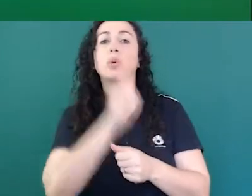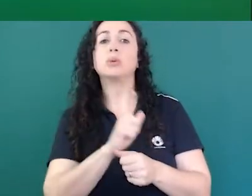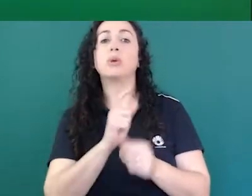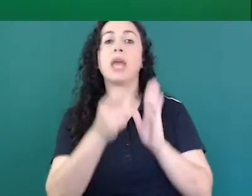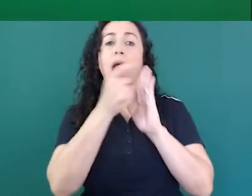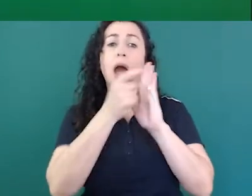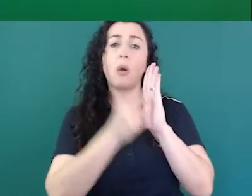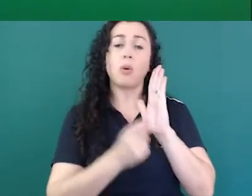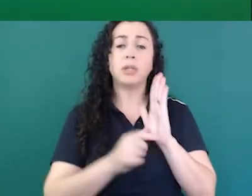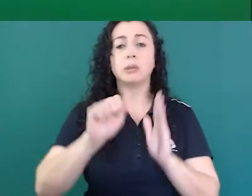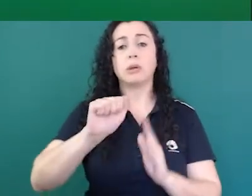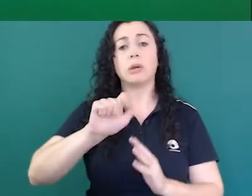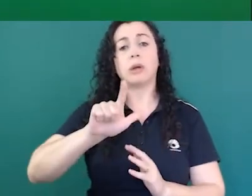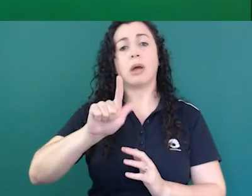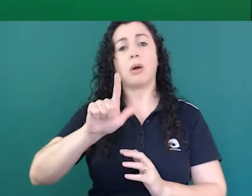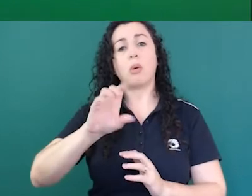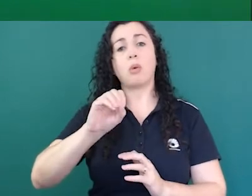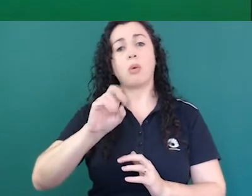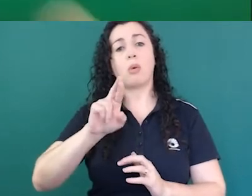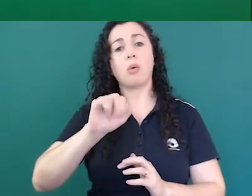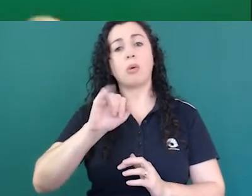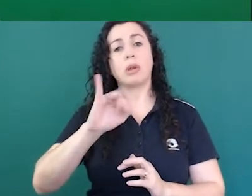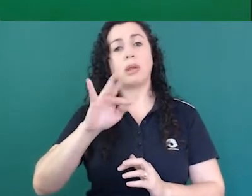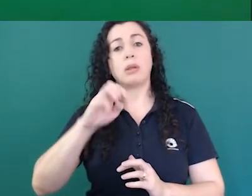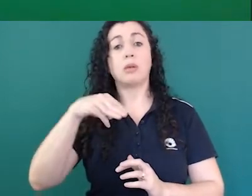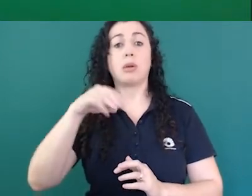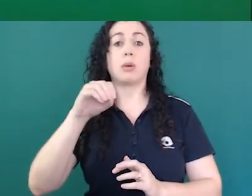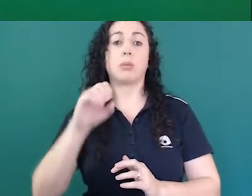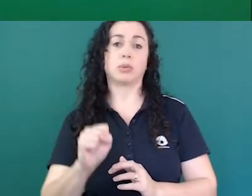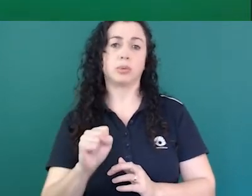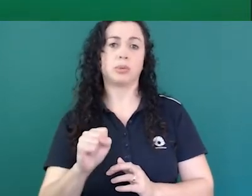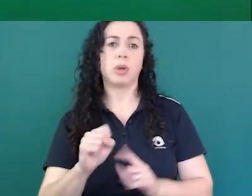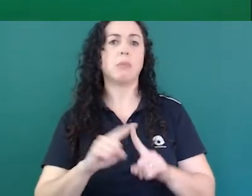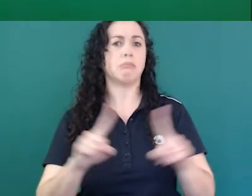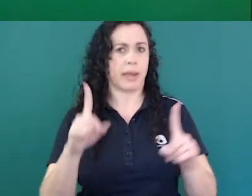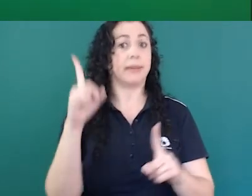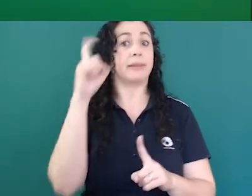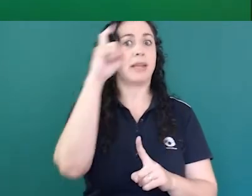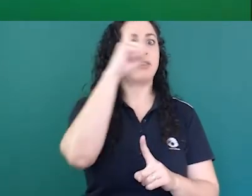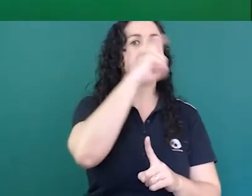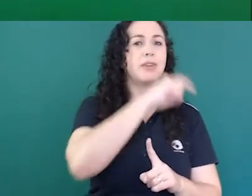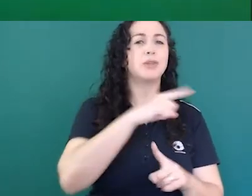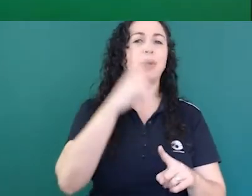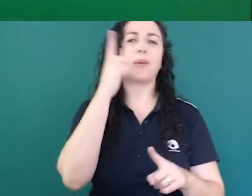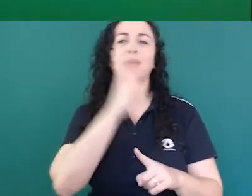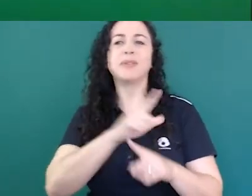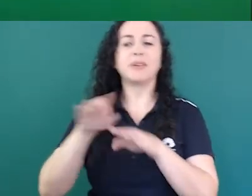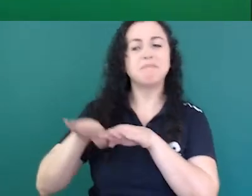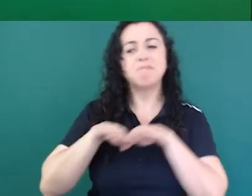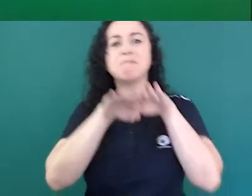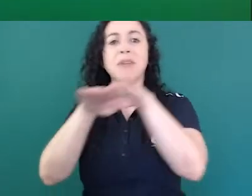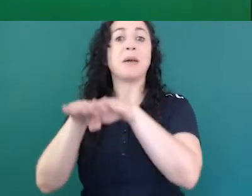aquilo que é difícil de equacionar o padrão da língua língua são muito complexas tem variações tem